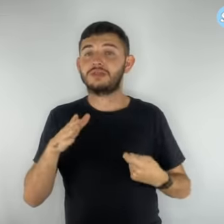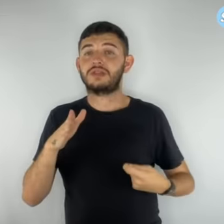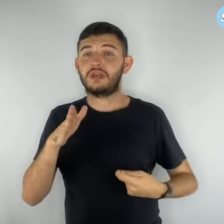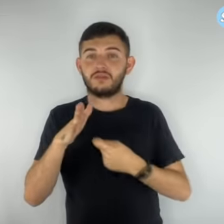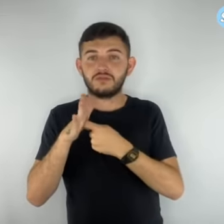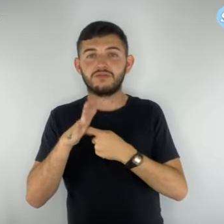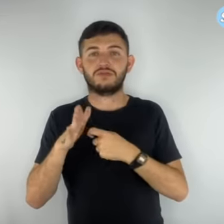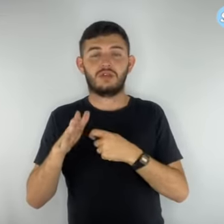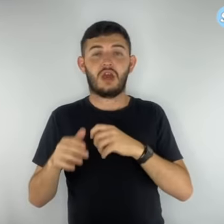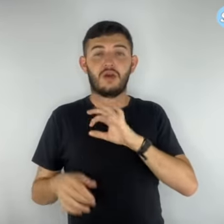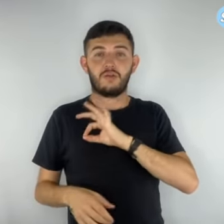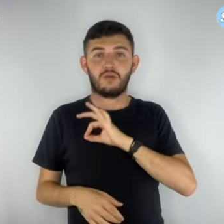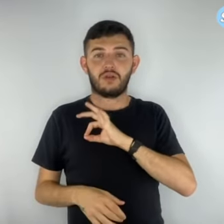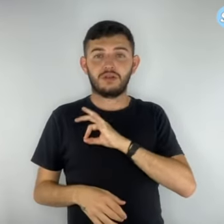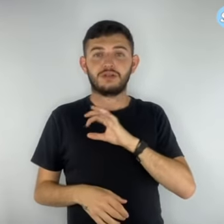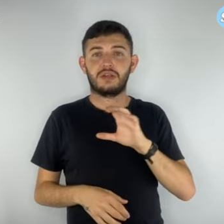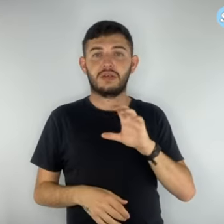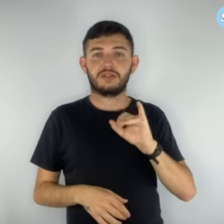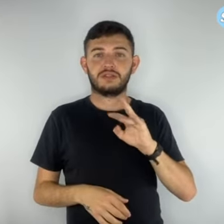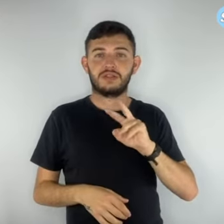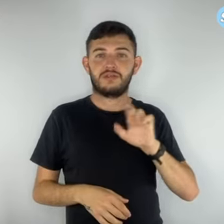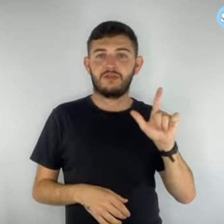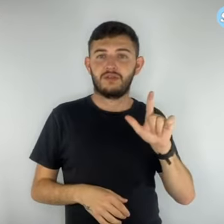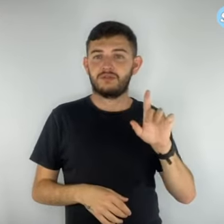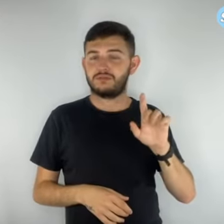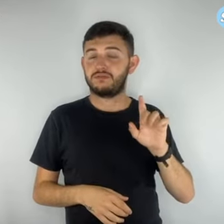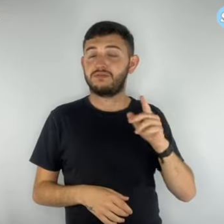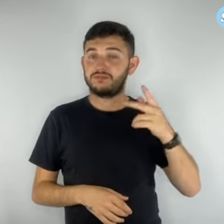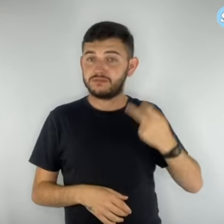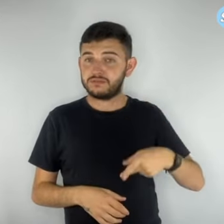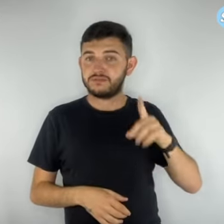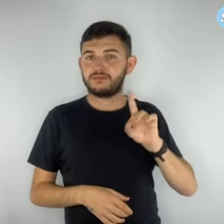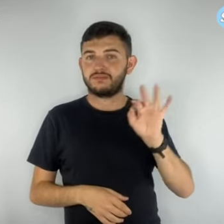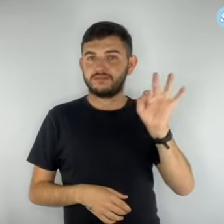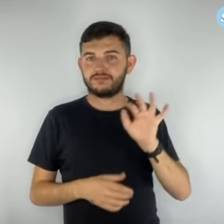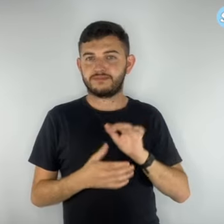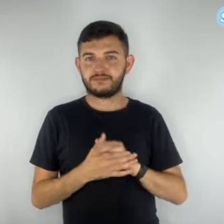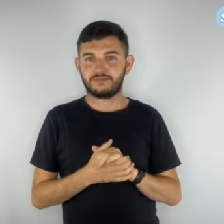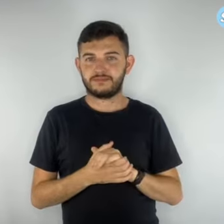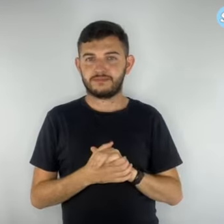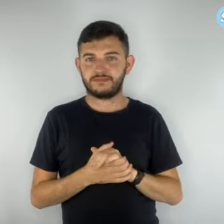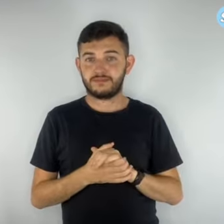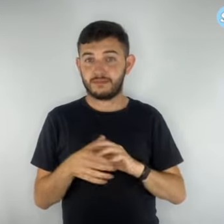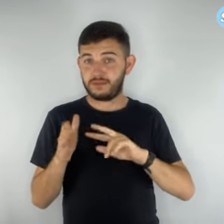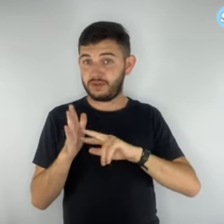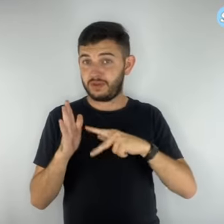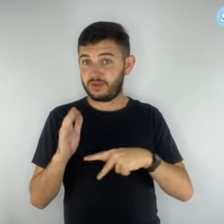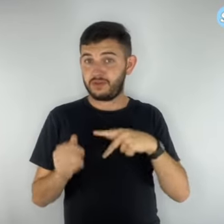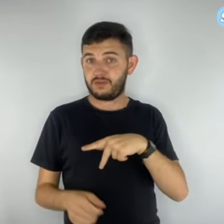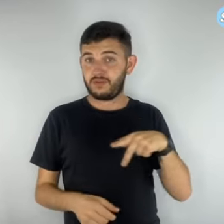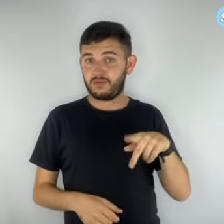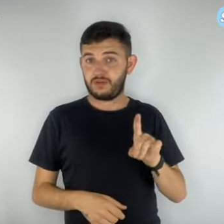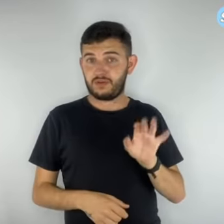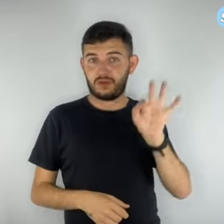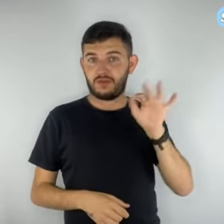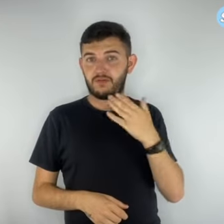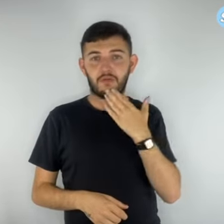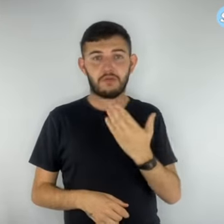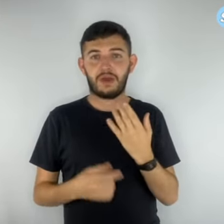É importante ressaltar que o SimproDef nunca solicita nenhum tipo de transação bancária